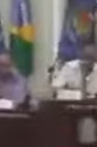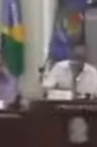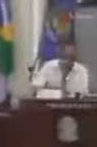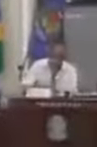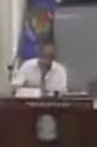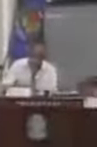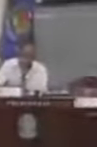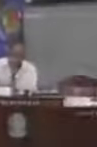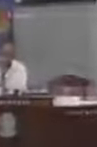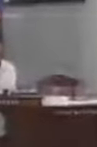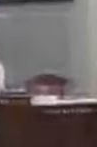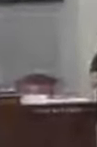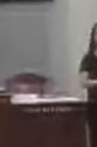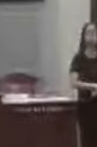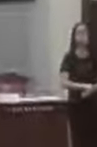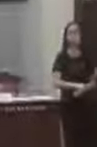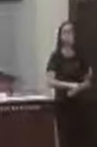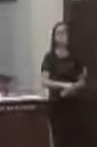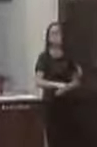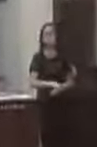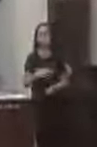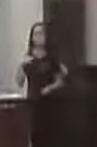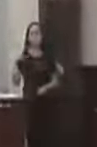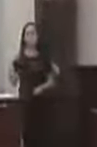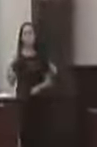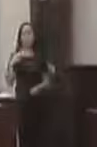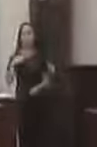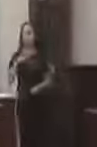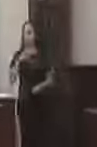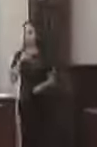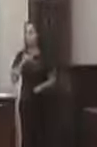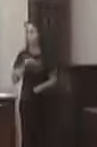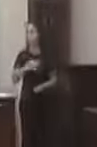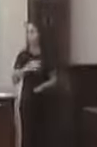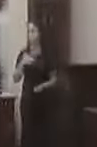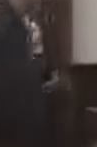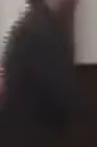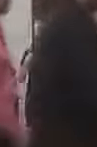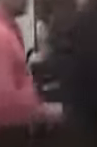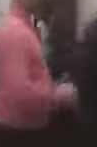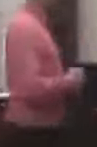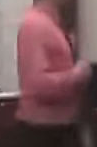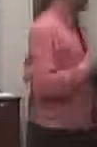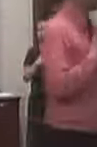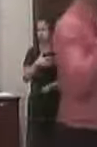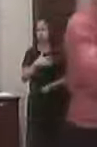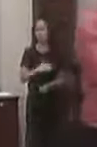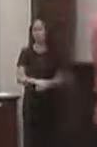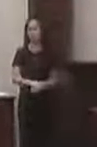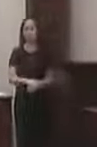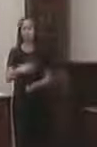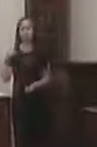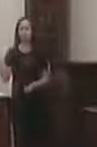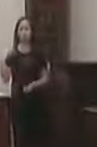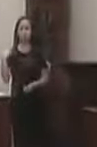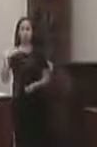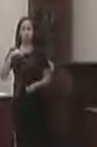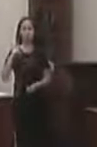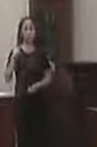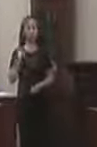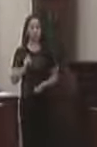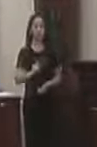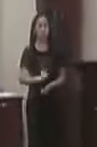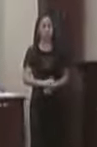Moreira de Oliveira Vereador Marquinhos da Saúde Vereadora Michele Vieira